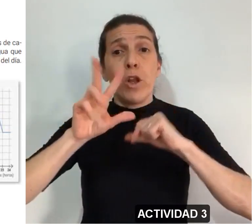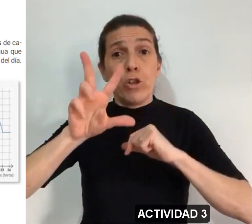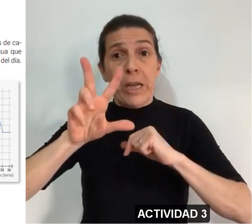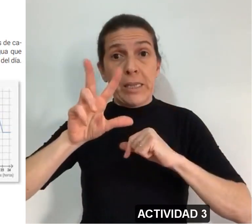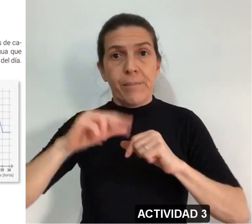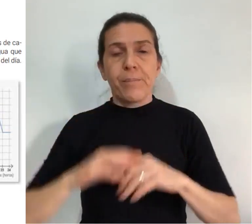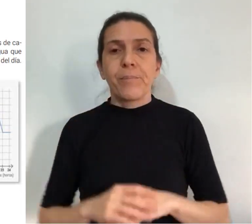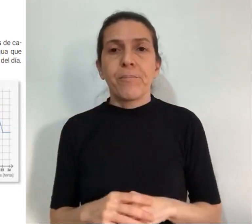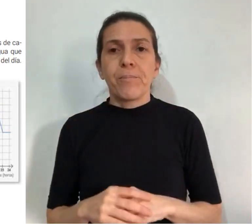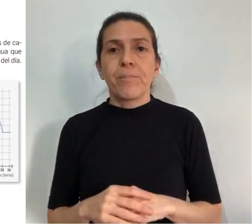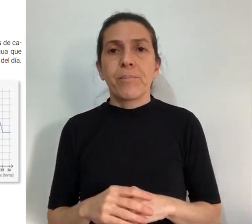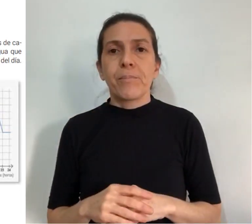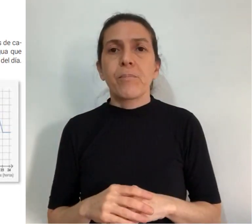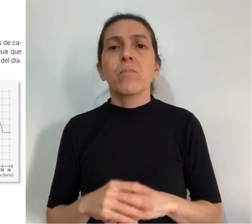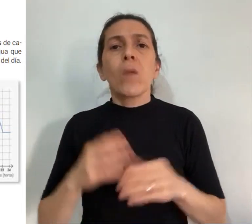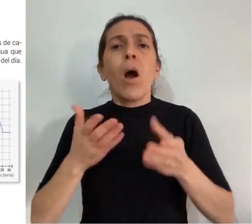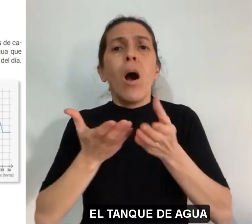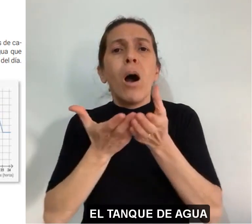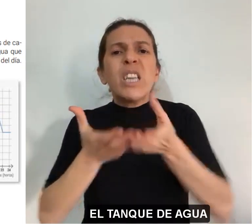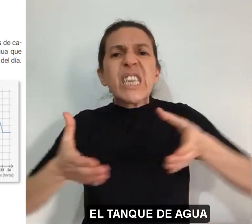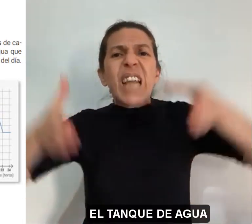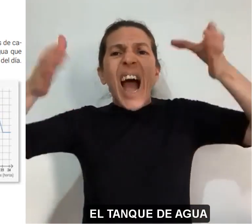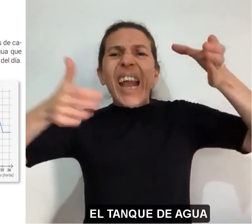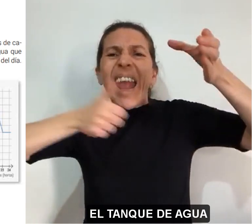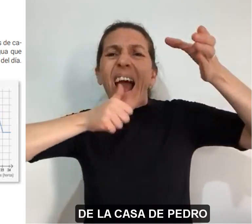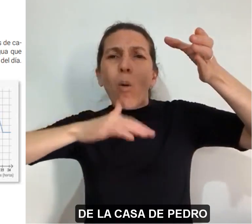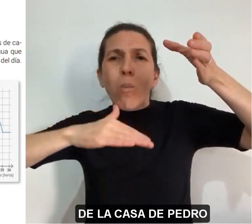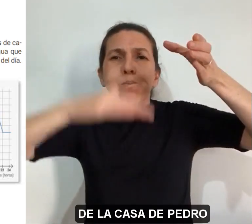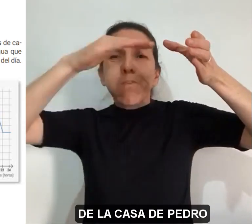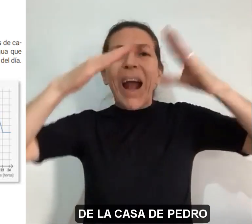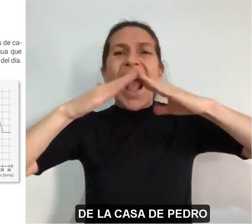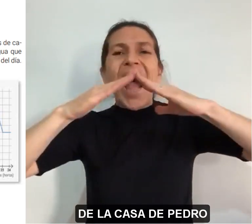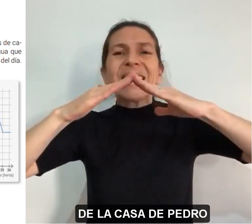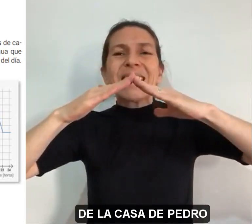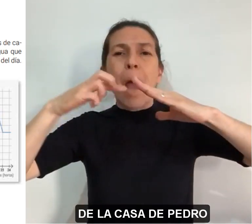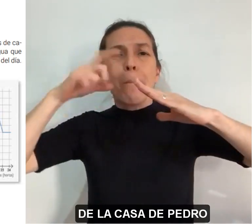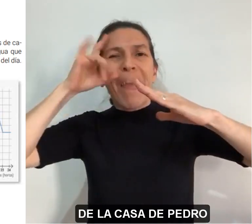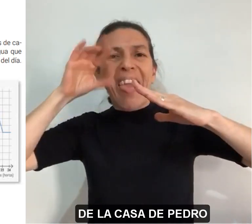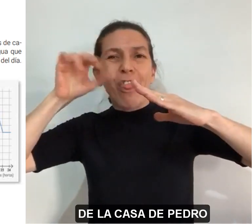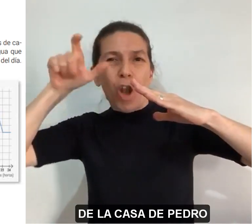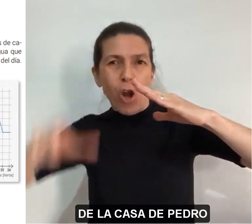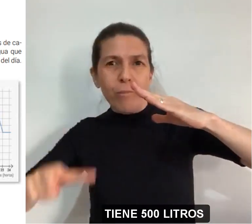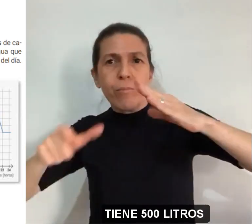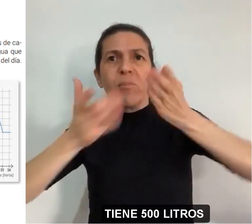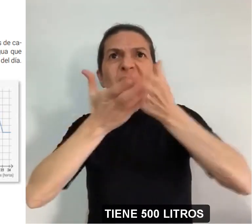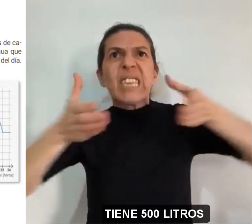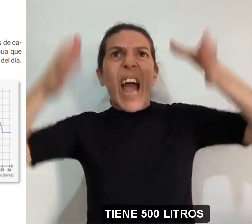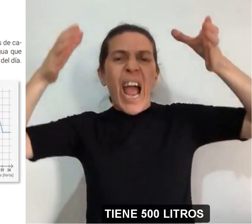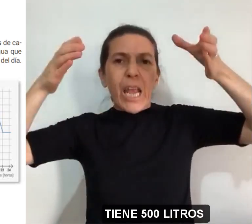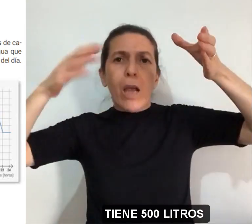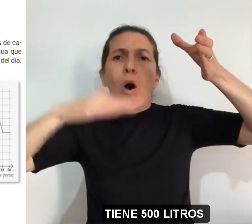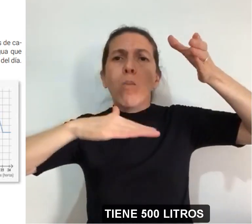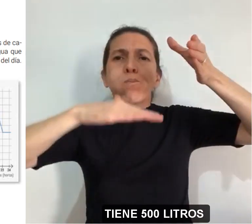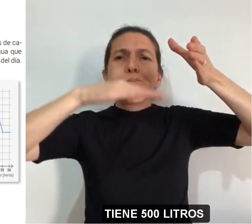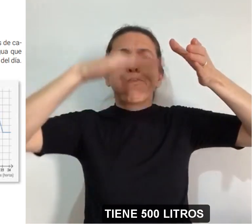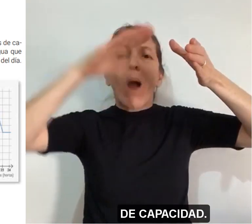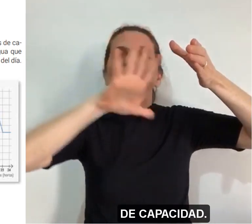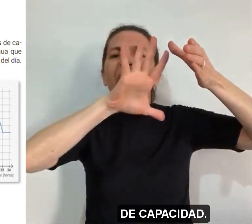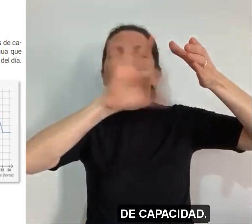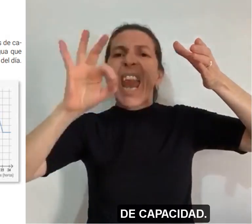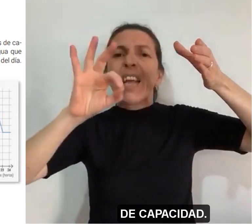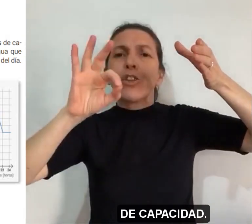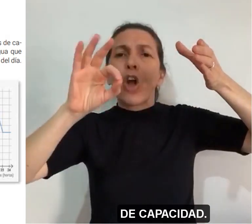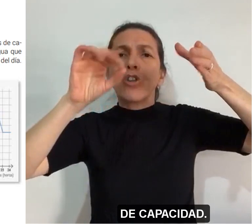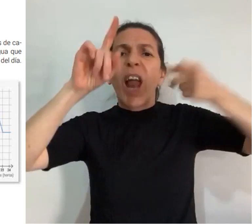Actividad 3 El tanque de agua de la casa de Pedro tiene 500